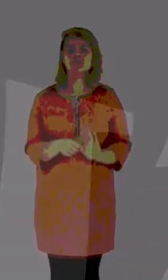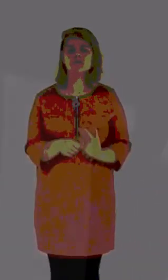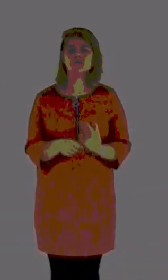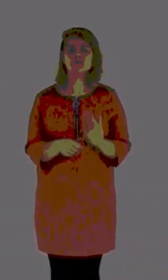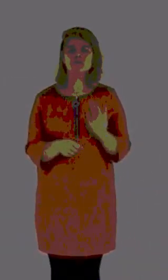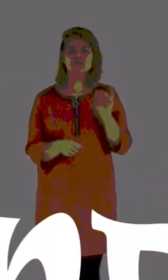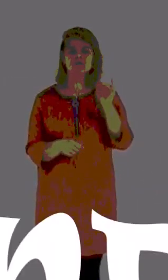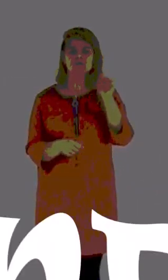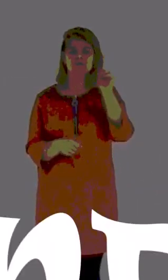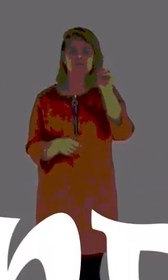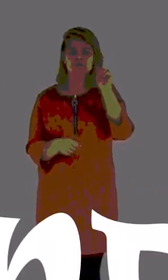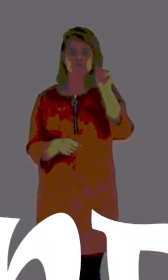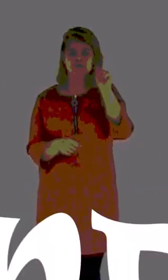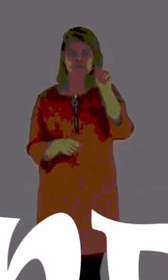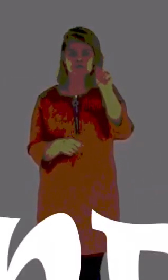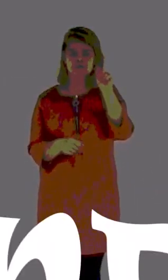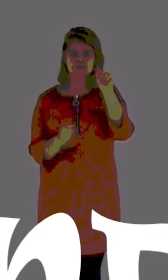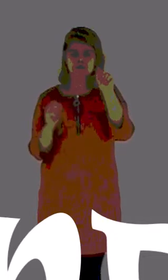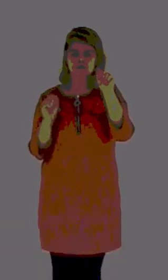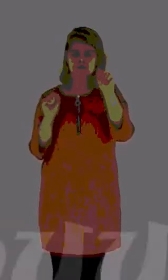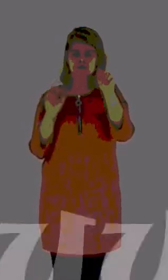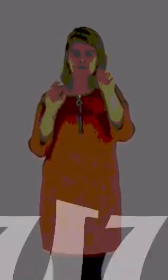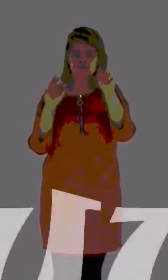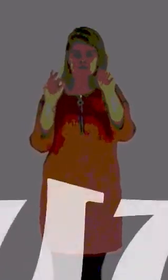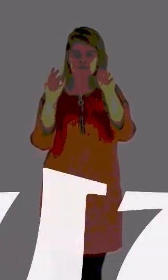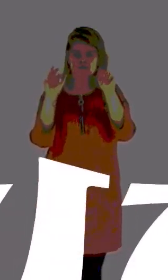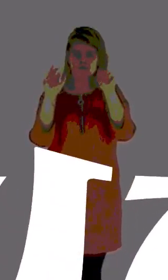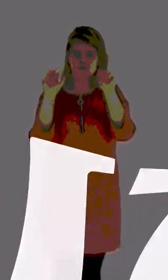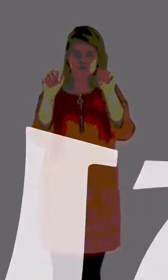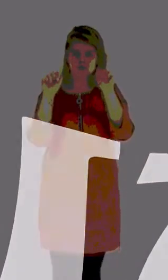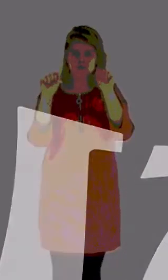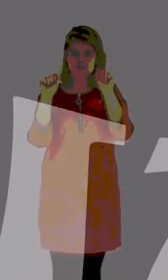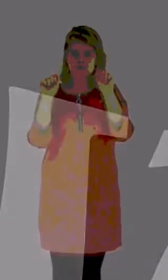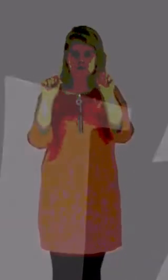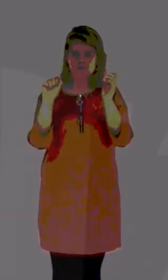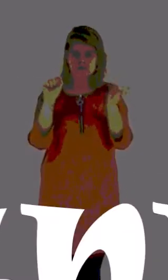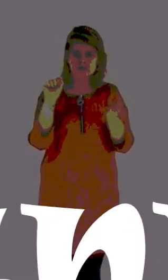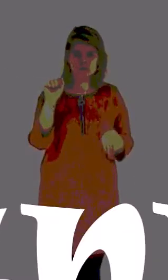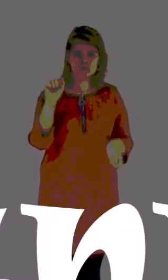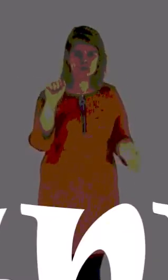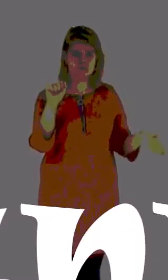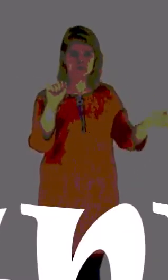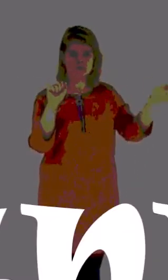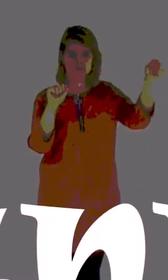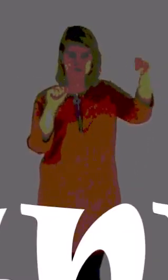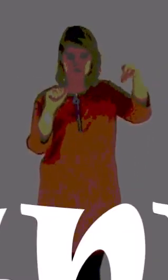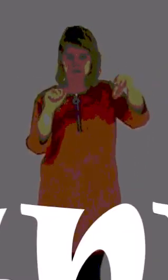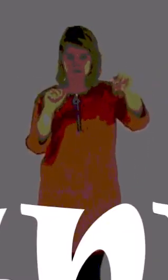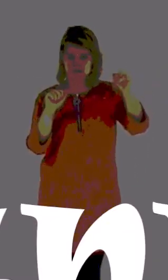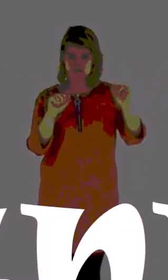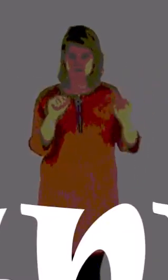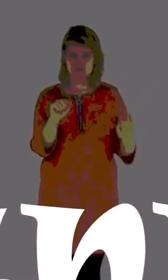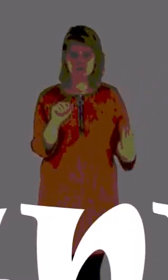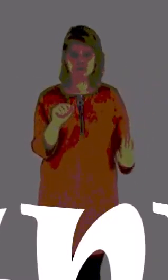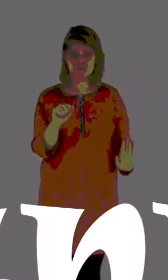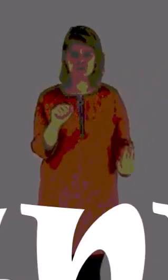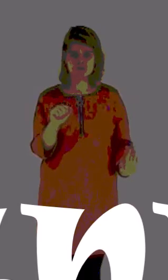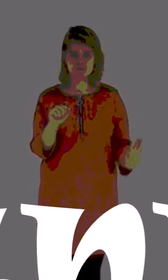Zijn handen op de rand van de muur landen. Zijn benen eroverheen gooien.